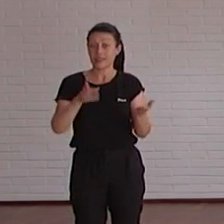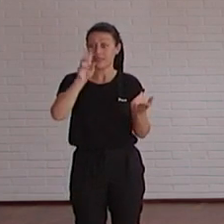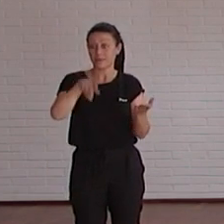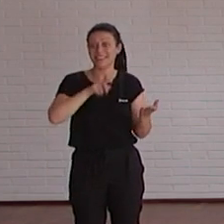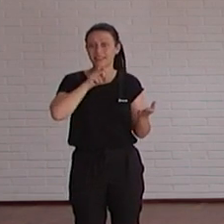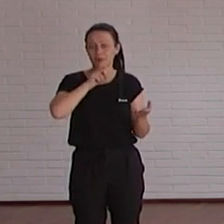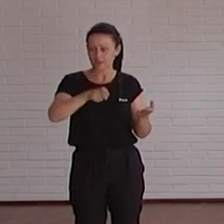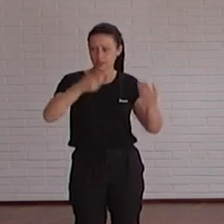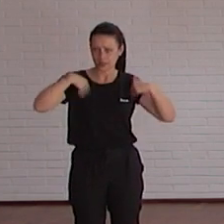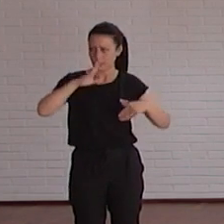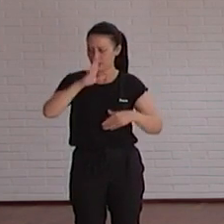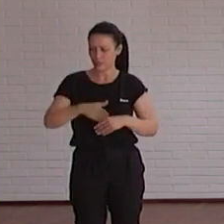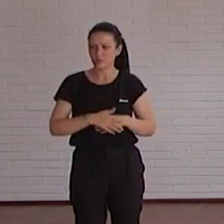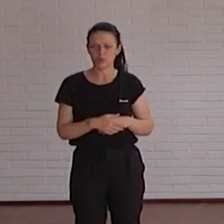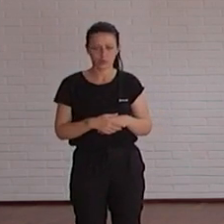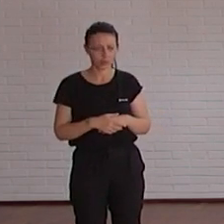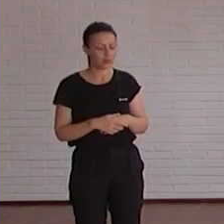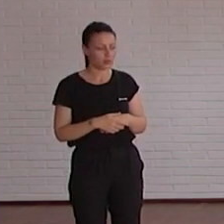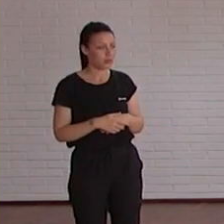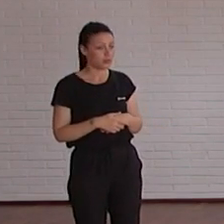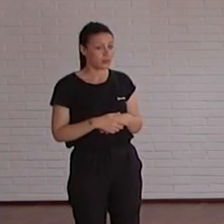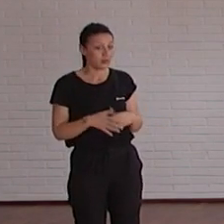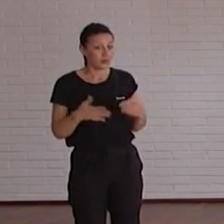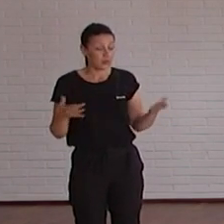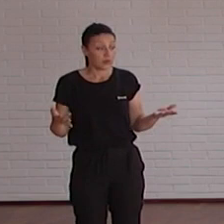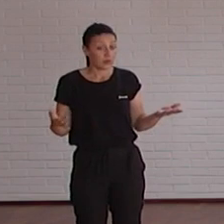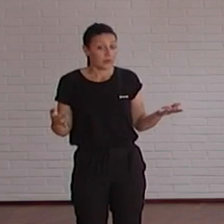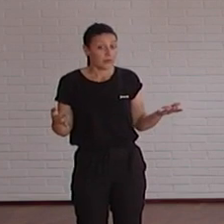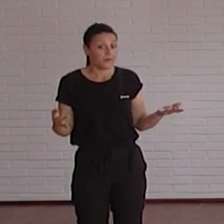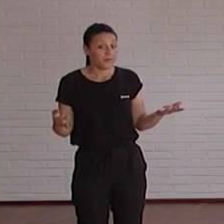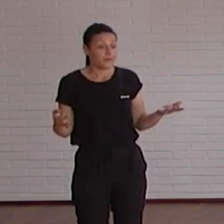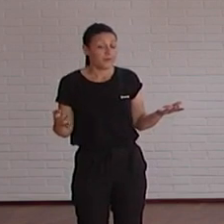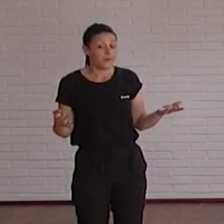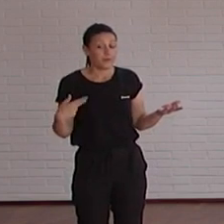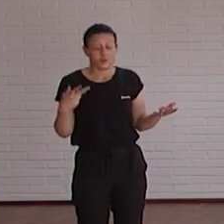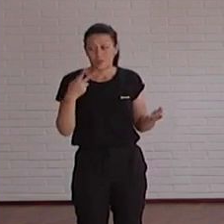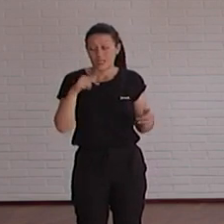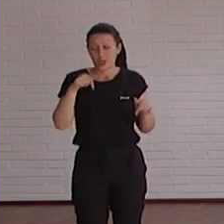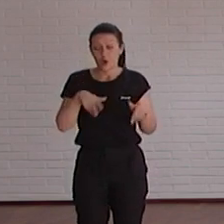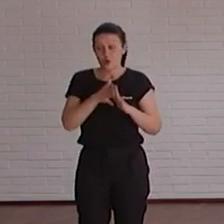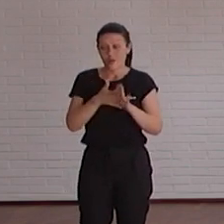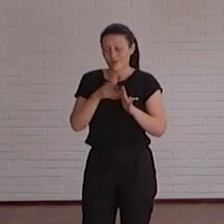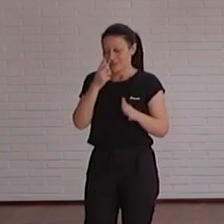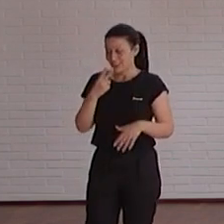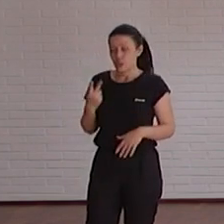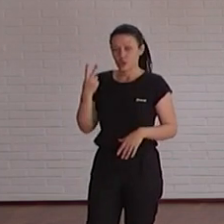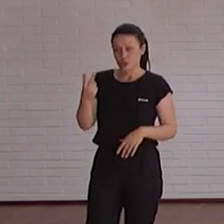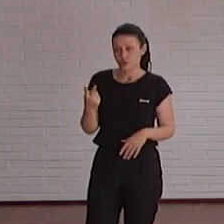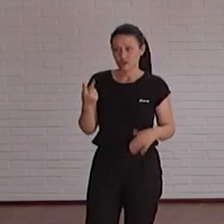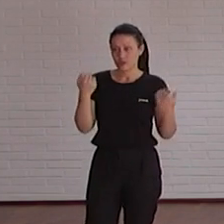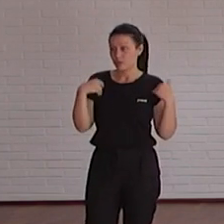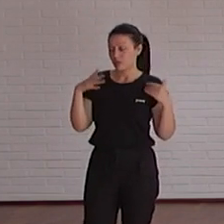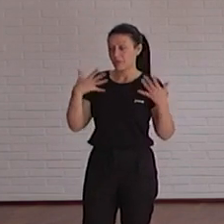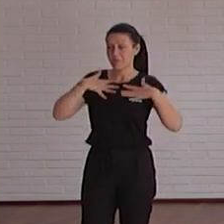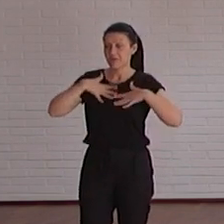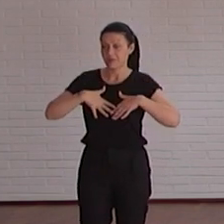avisen ya todas estas herramientas es lo que digo que posiblemente dentro de dos años de lo que estamos hablando de que tenemos que hacer no es que es parte